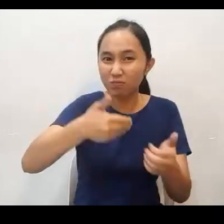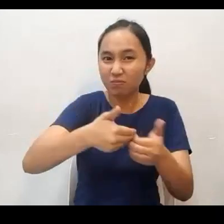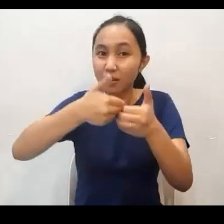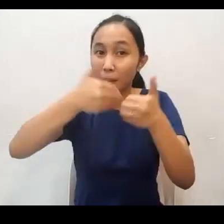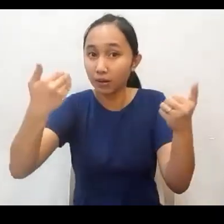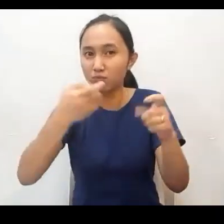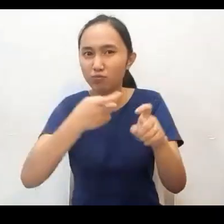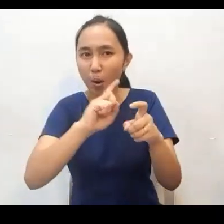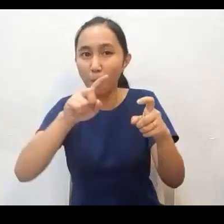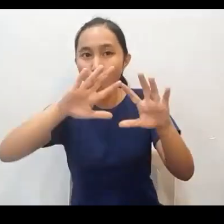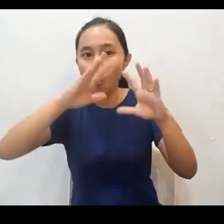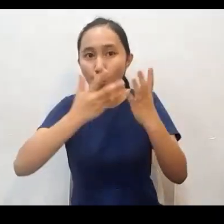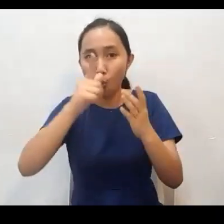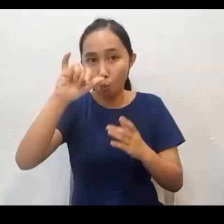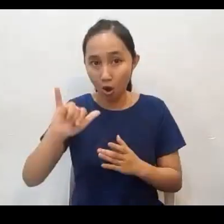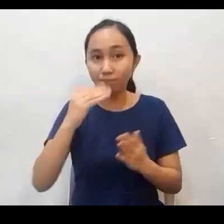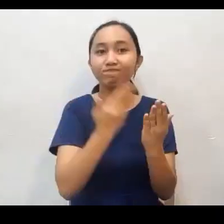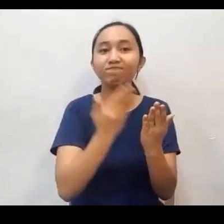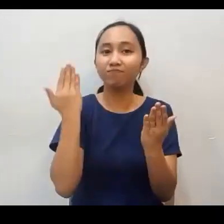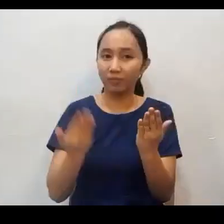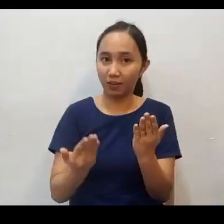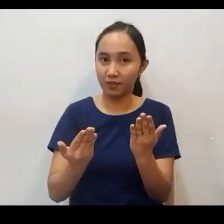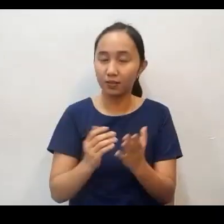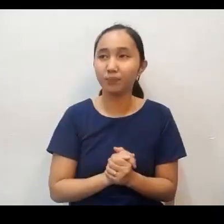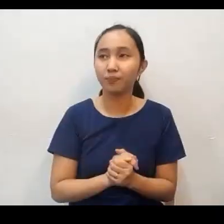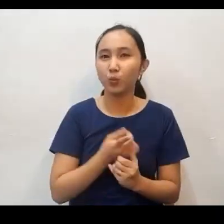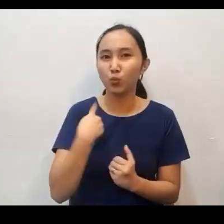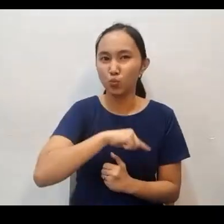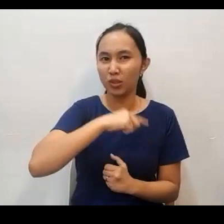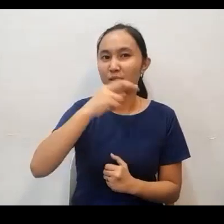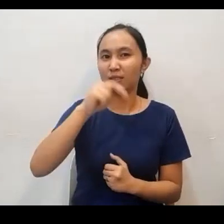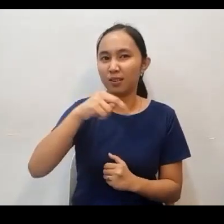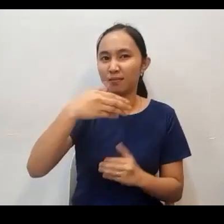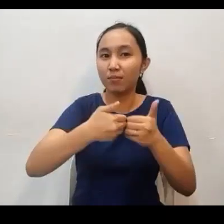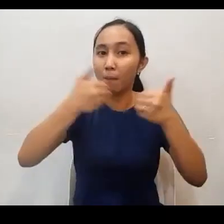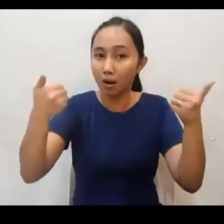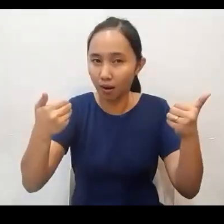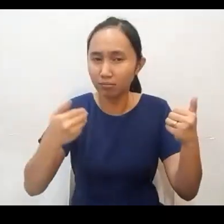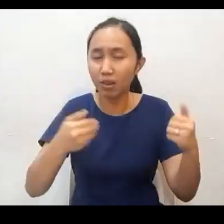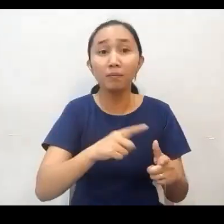Kaya gaya po ng pinag-aralan natin kinakailangan natin maging hiwalay sa mga makasanlibutang bagay At